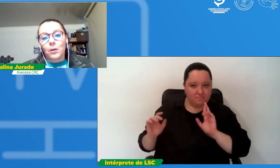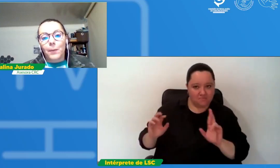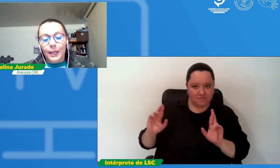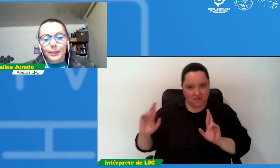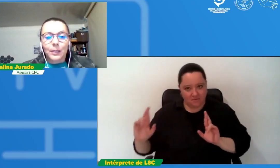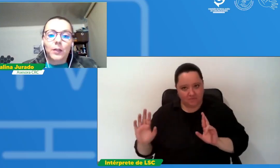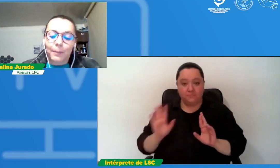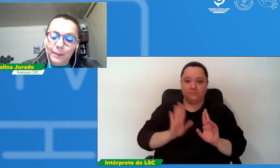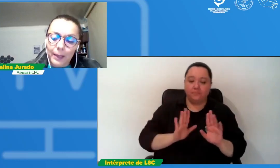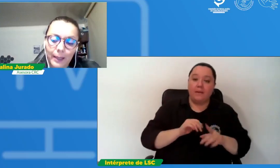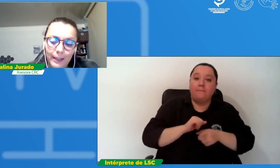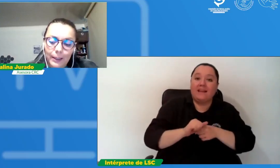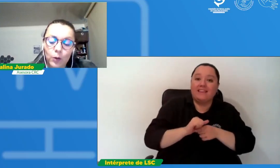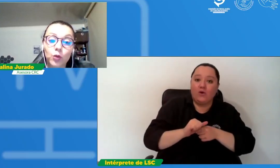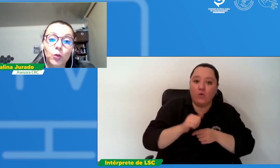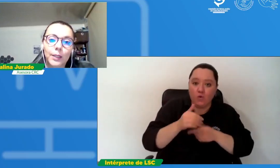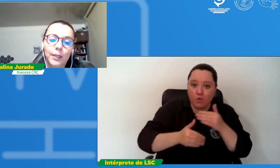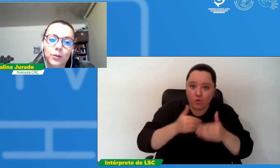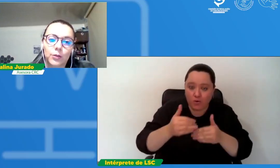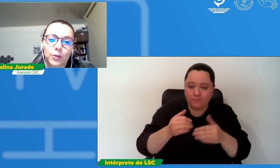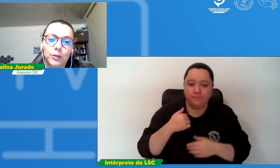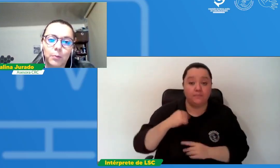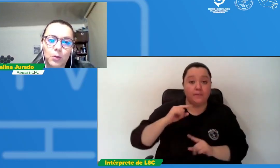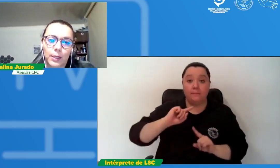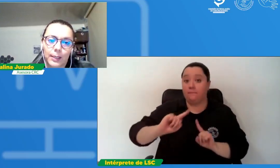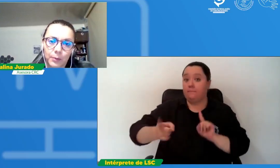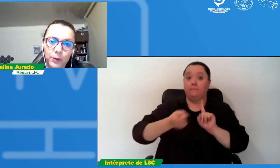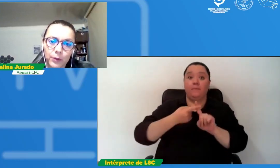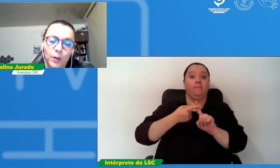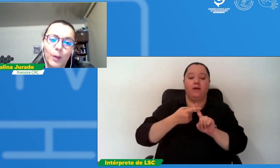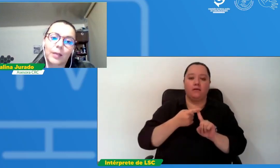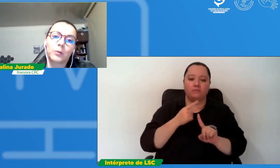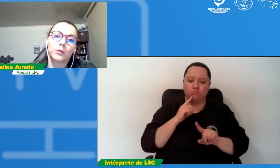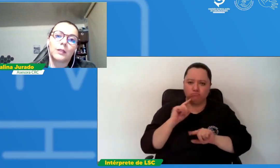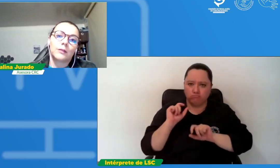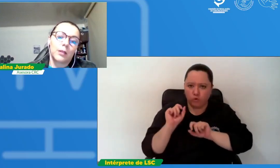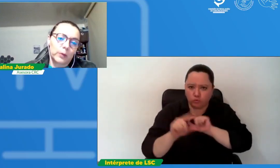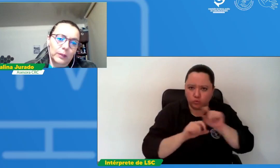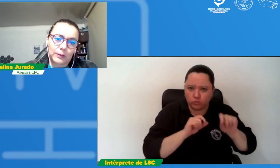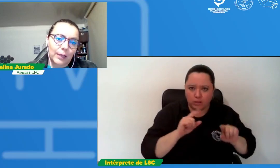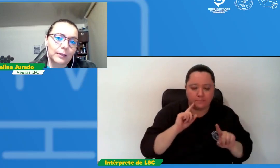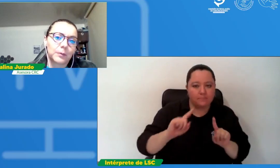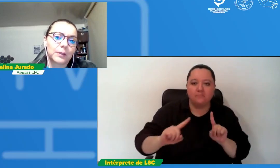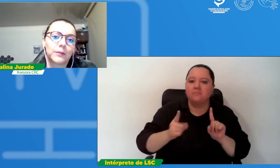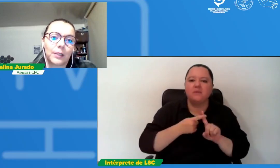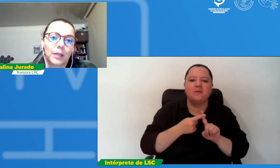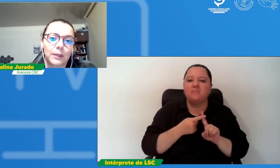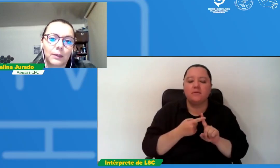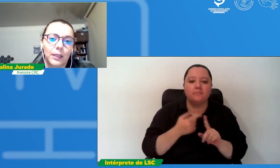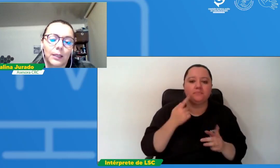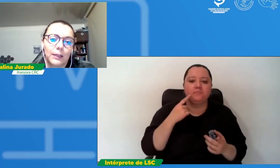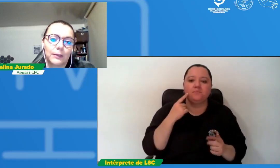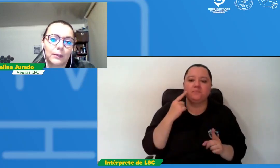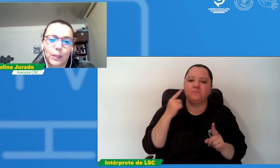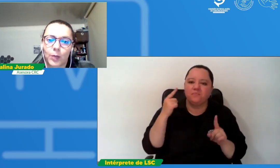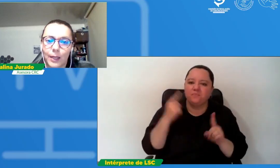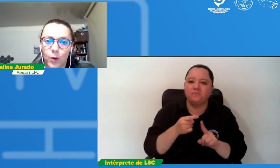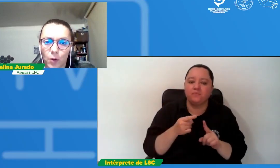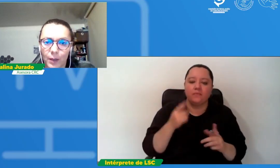práctico la primera consulta que nosotros impulsaremos lo haremos desde lo que está específicamente escrito en la norma